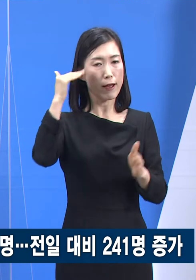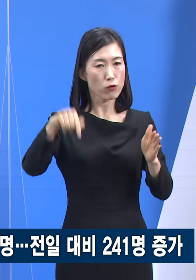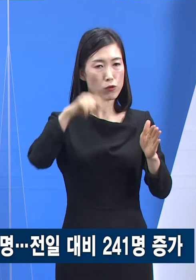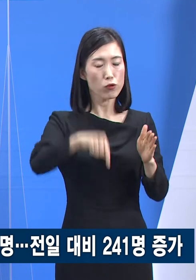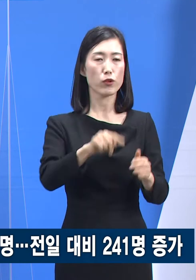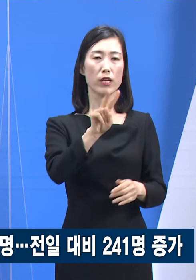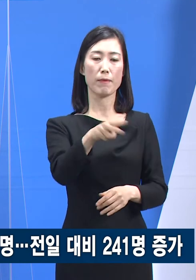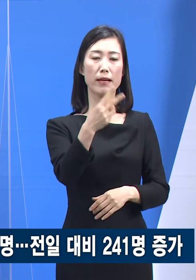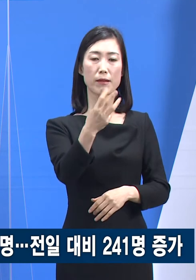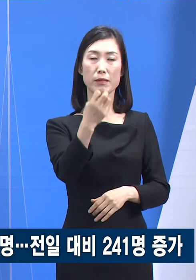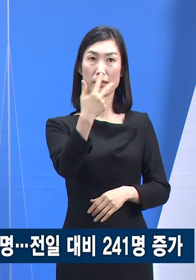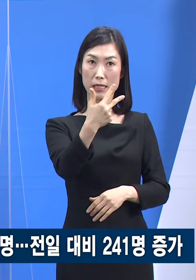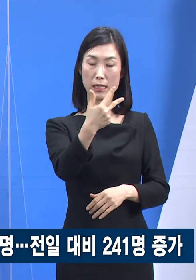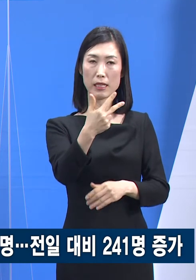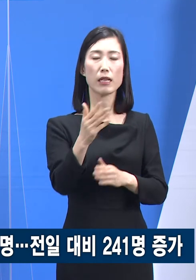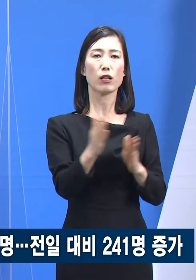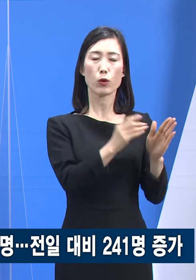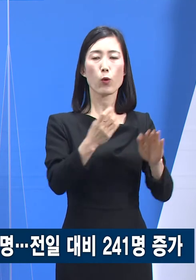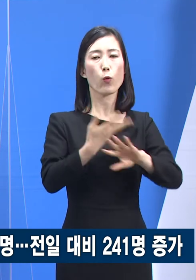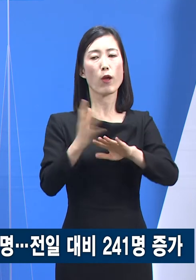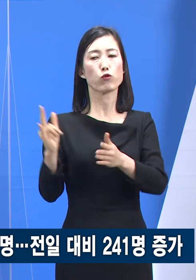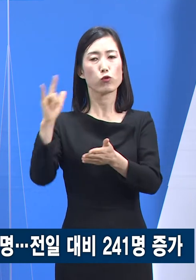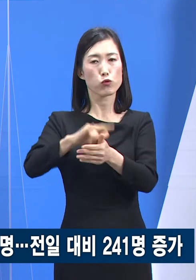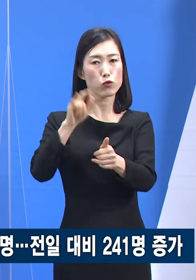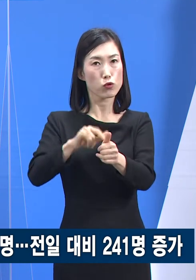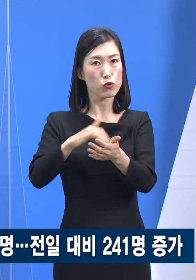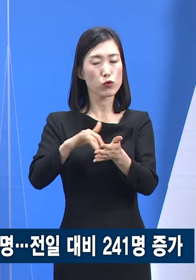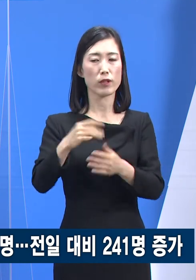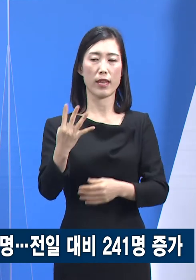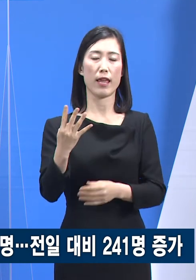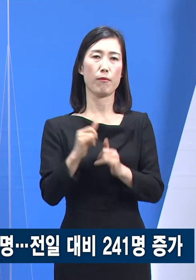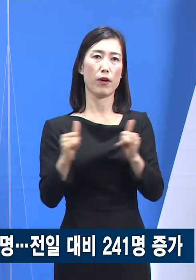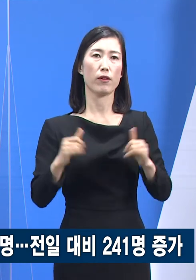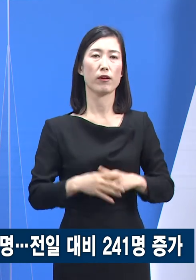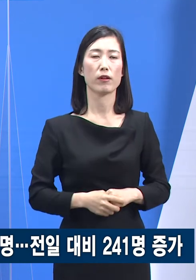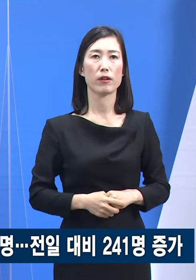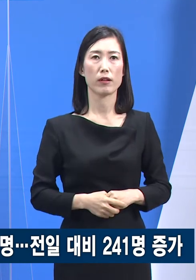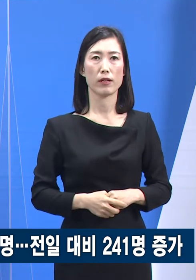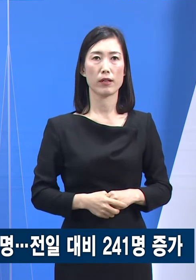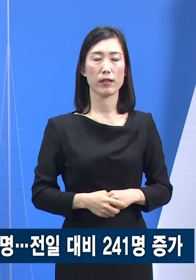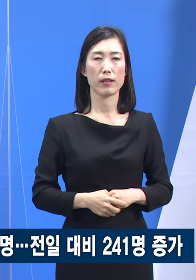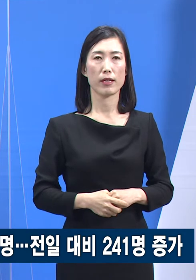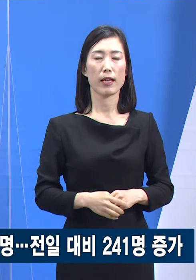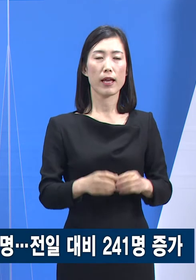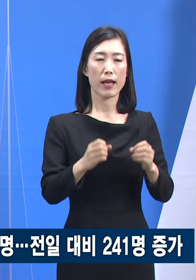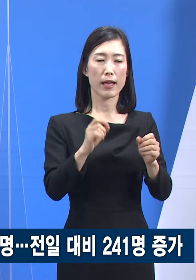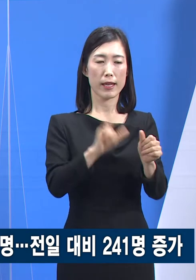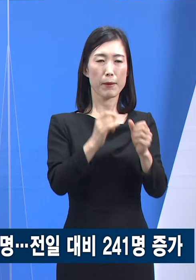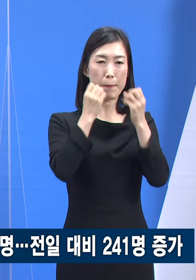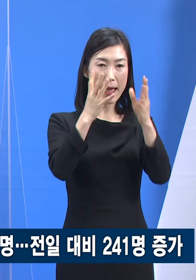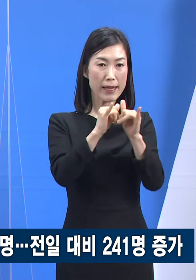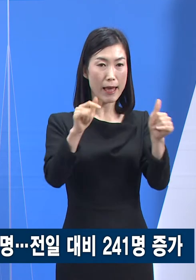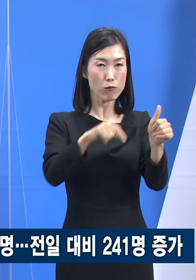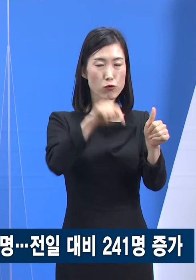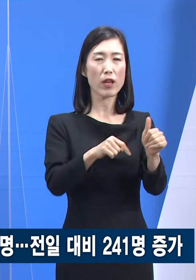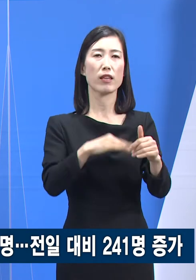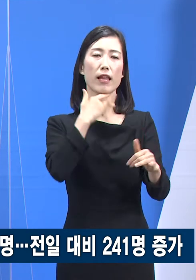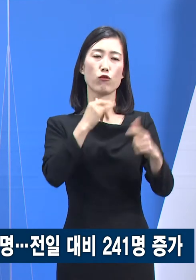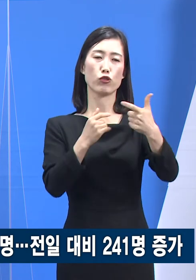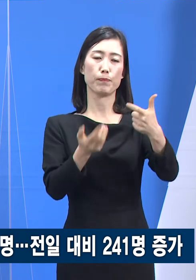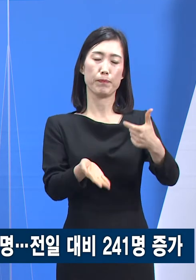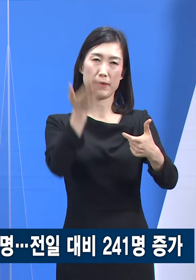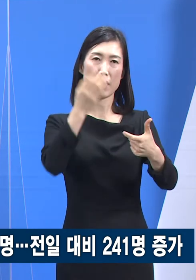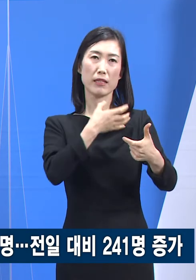237명이며 해외 유입 관련은 4명입니다. 신규 확진자 중 60세 이상